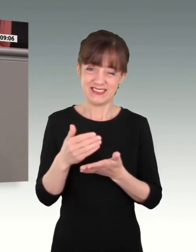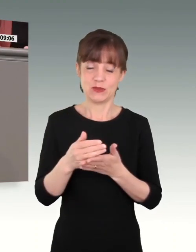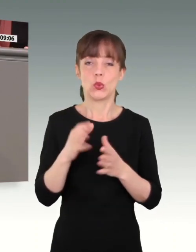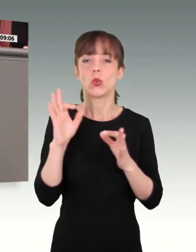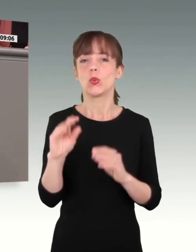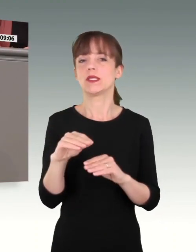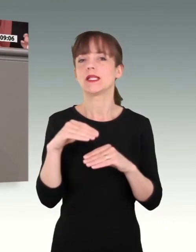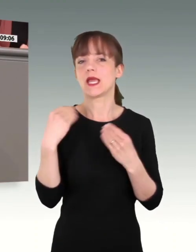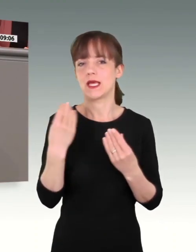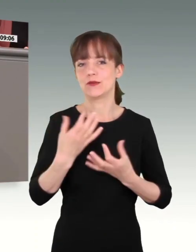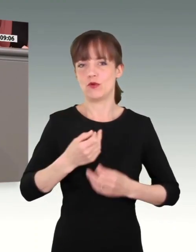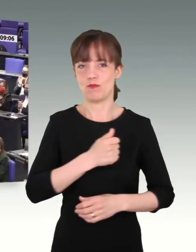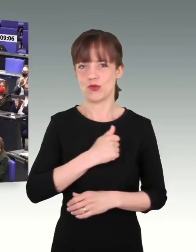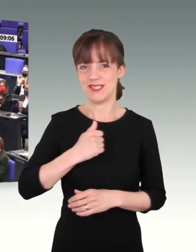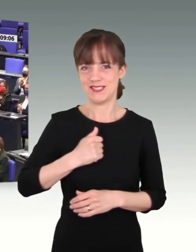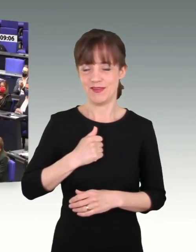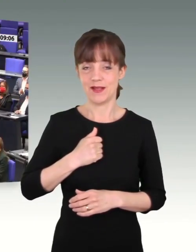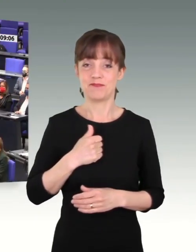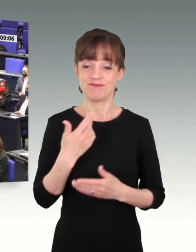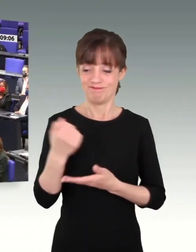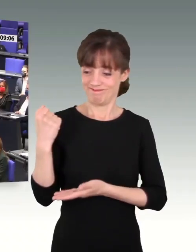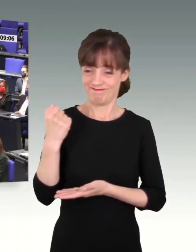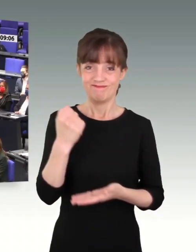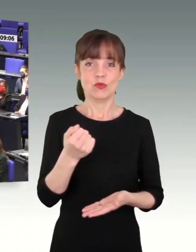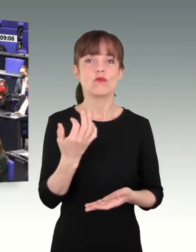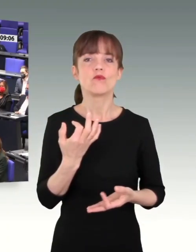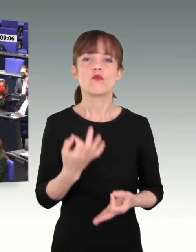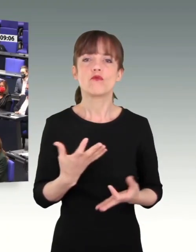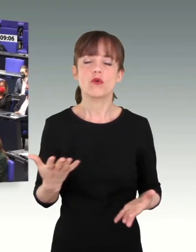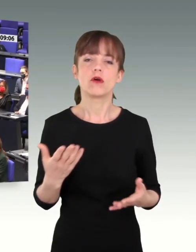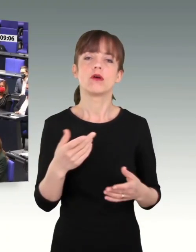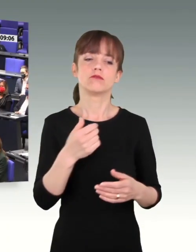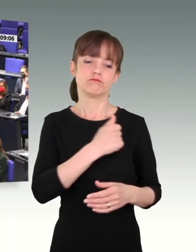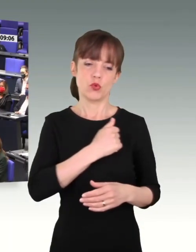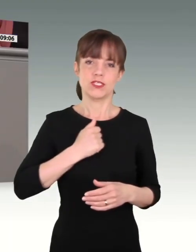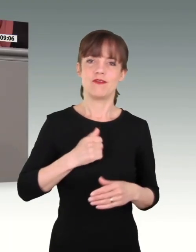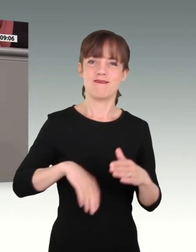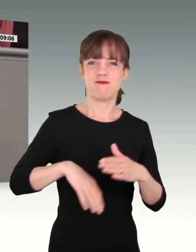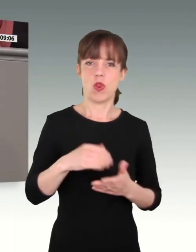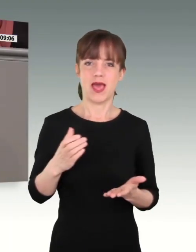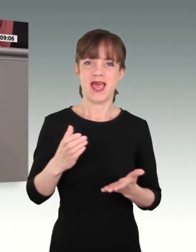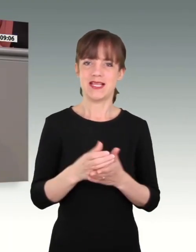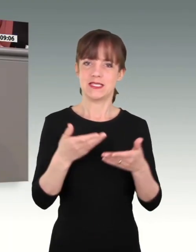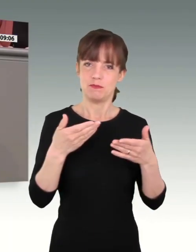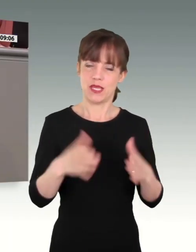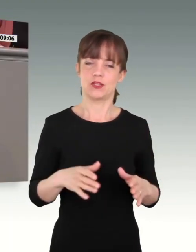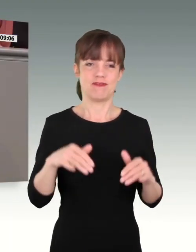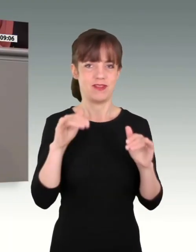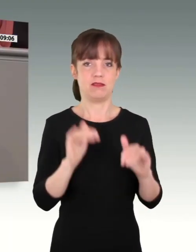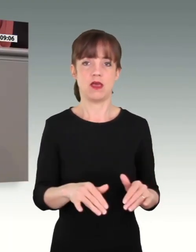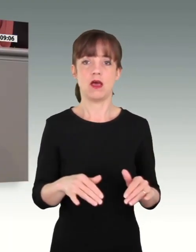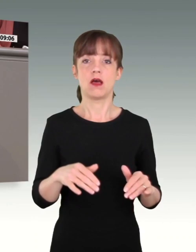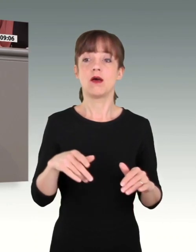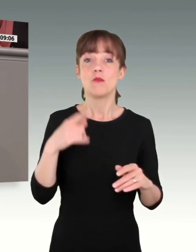Diese Mittel sollen genutzt werden, um die volle Einsatzbereitschaft wiederherzustellen. Damit kann finanziert werden, was in der